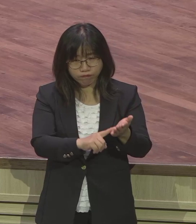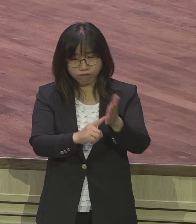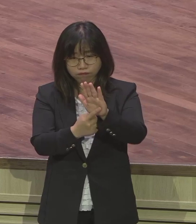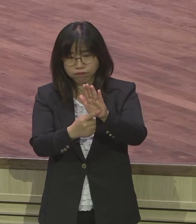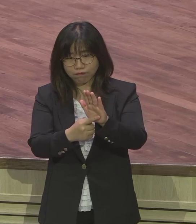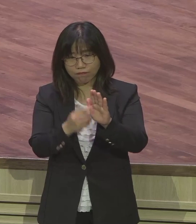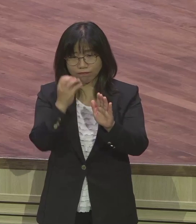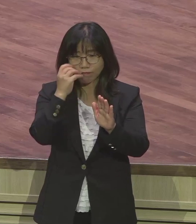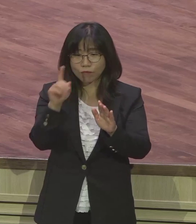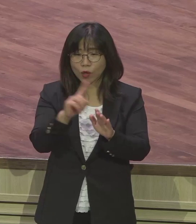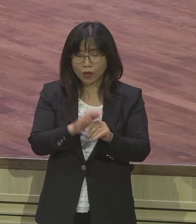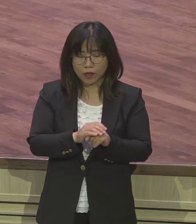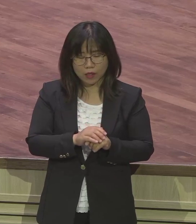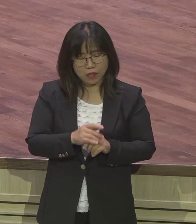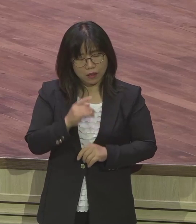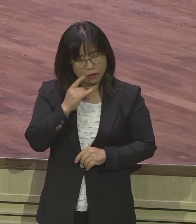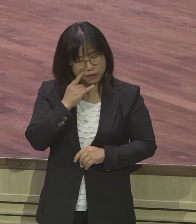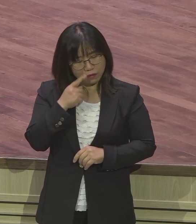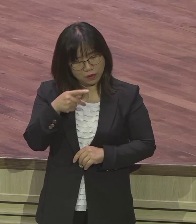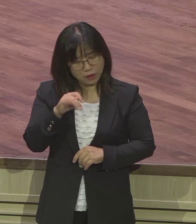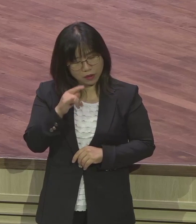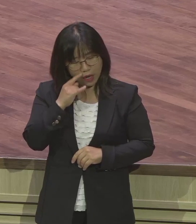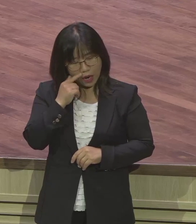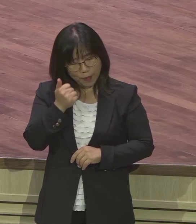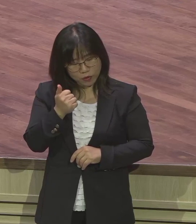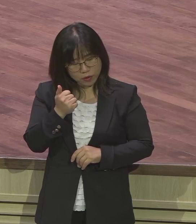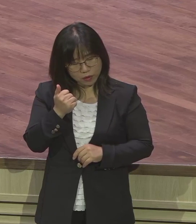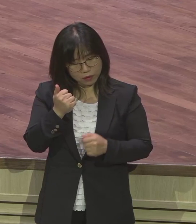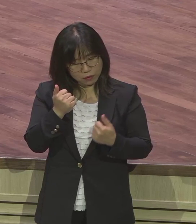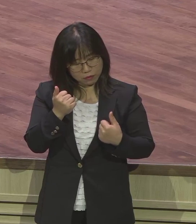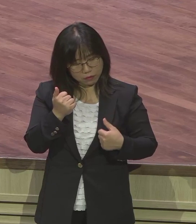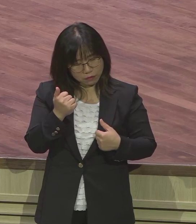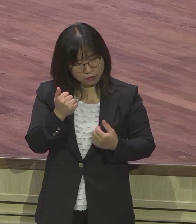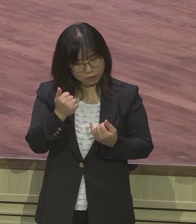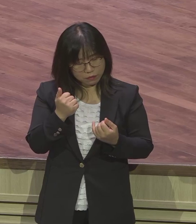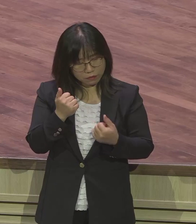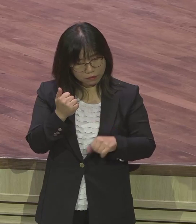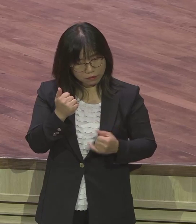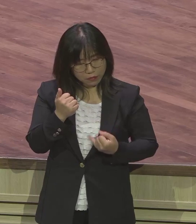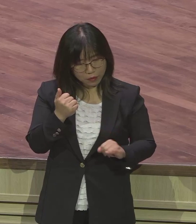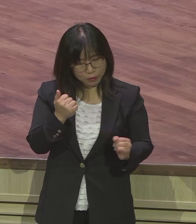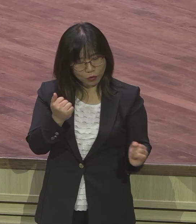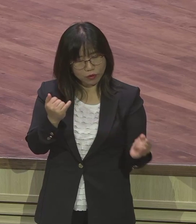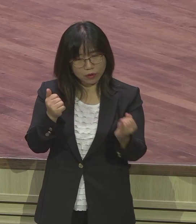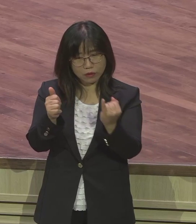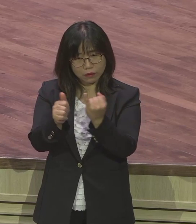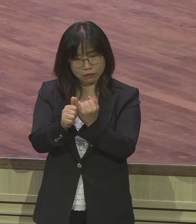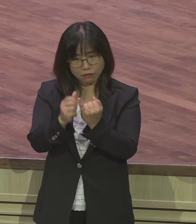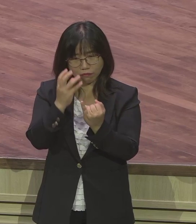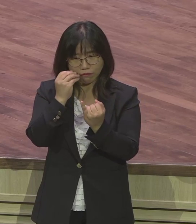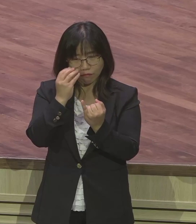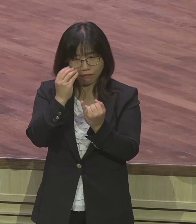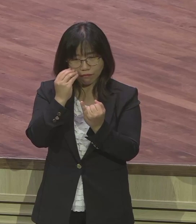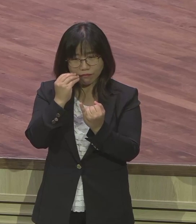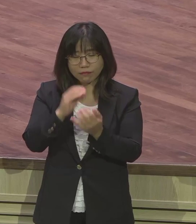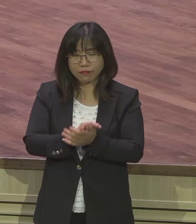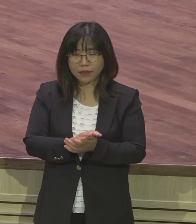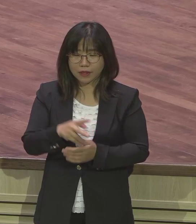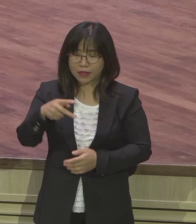사과족들은 이 부분만 읽으면 시험될 정도의 왜냐하면 시아부지하고